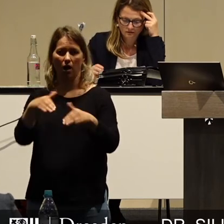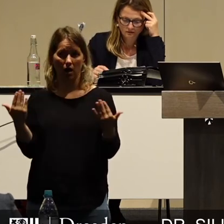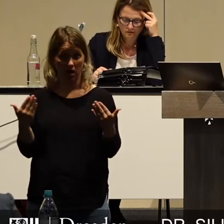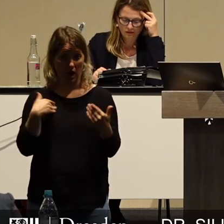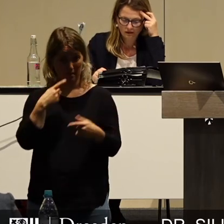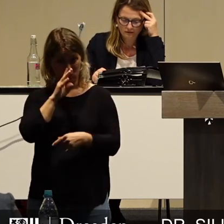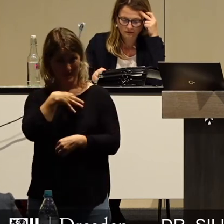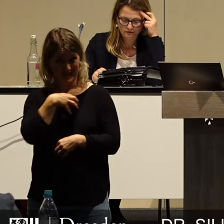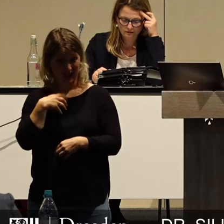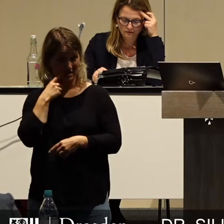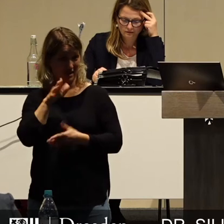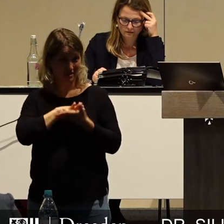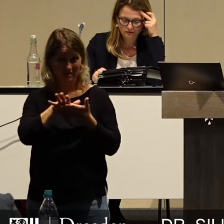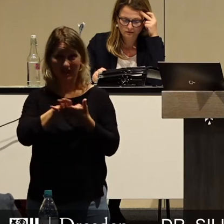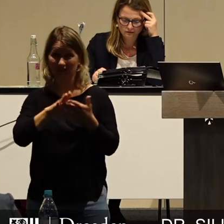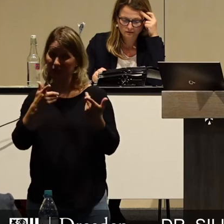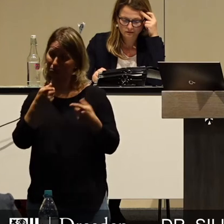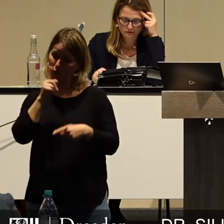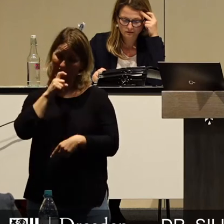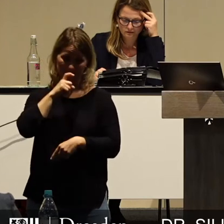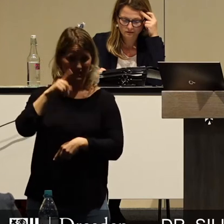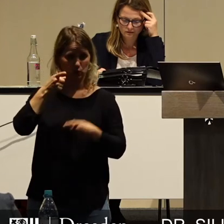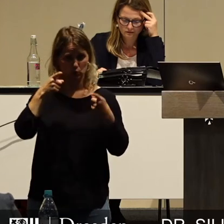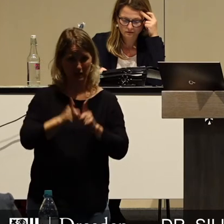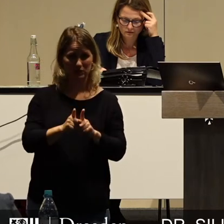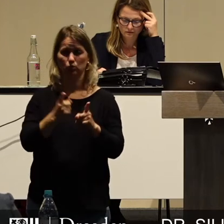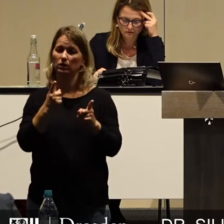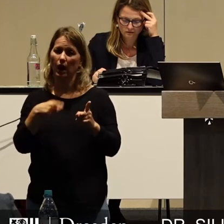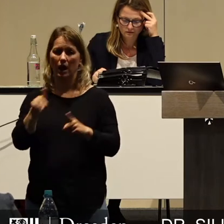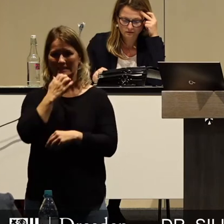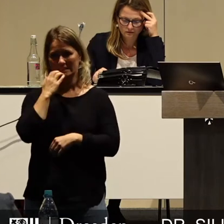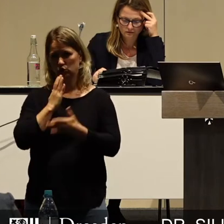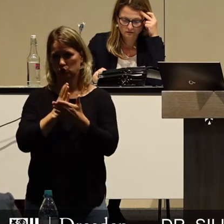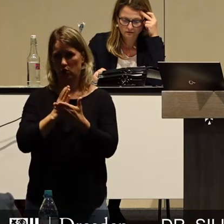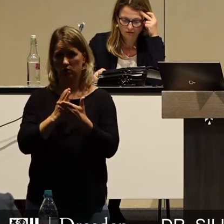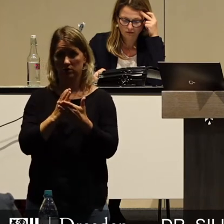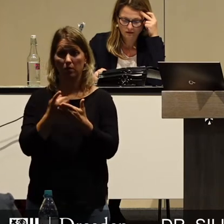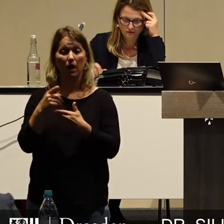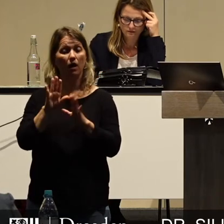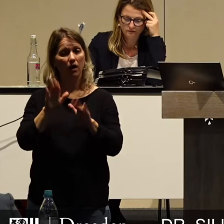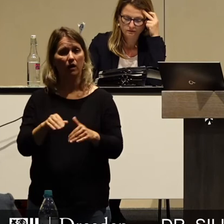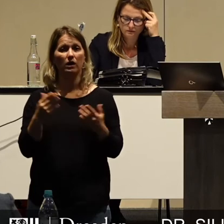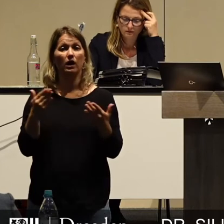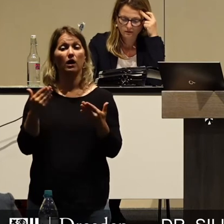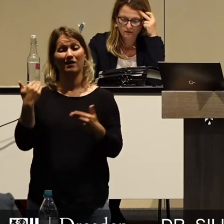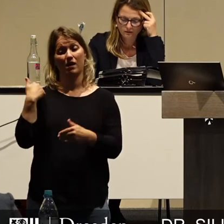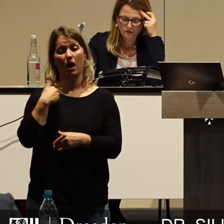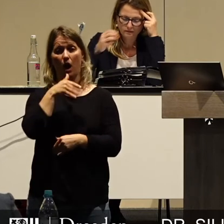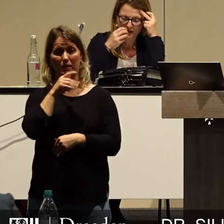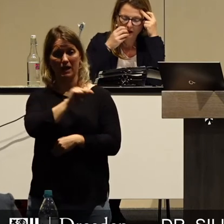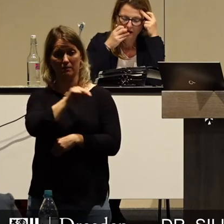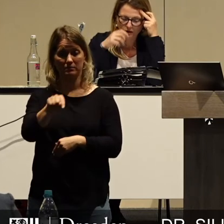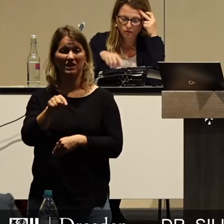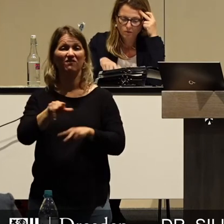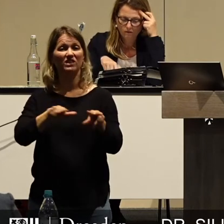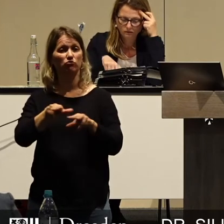schmerzhafte Ausgabenkürzungen nicht durchzuführen sein. Wir dürfen nämlich nicht vergessen, spätestens seit April ist unsere Wirtschaft